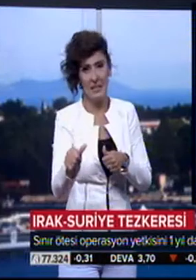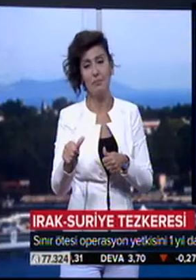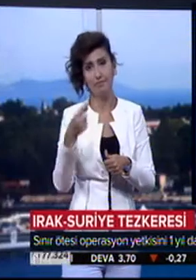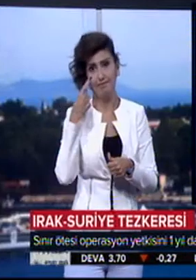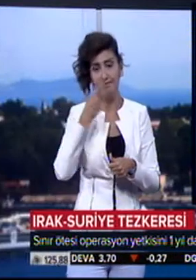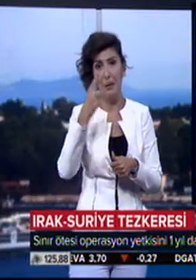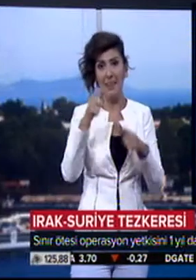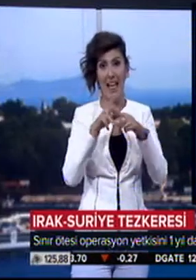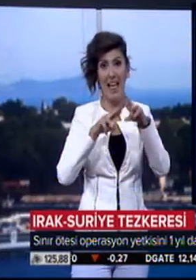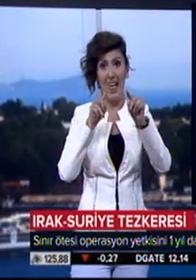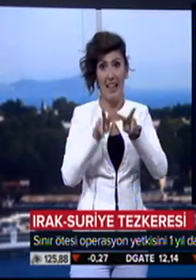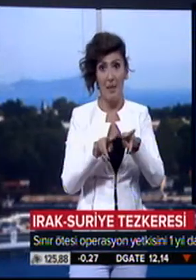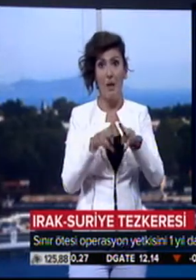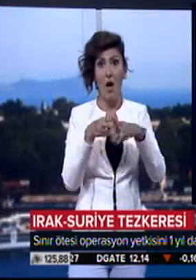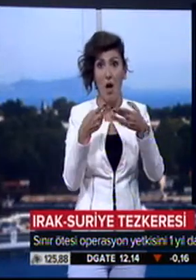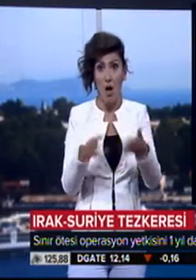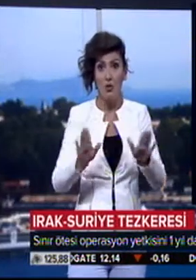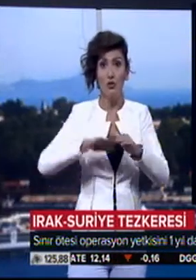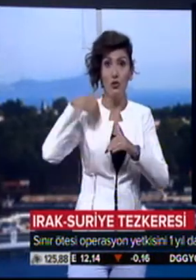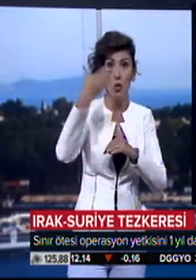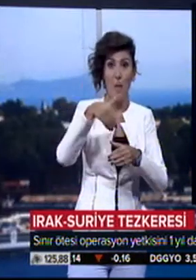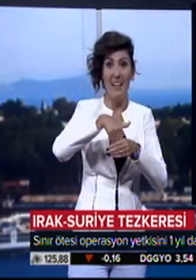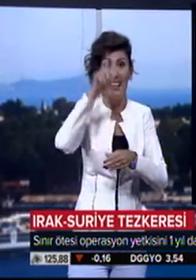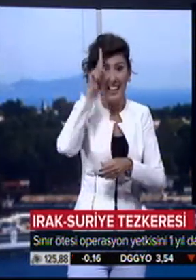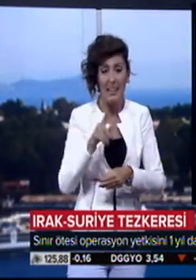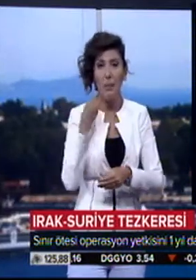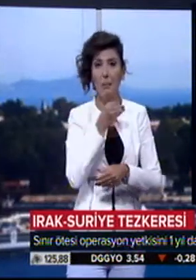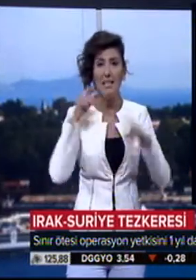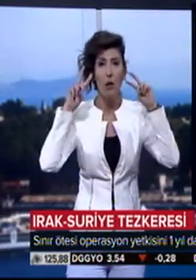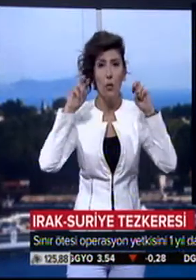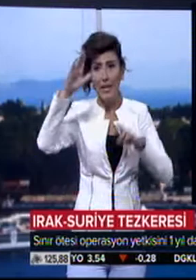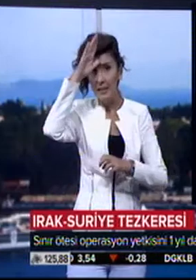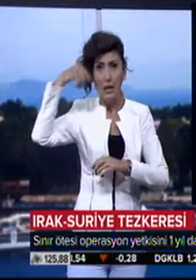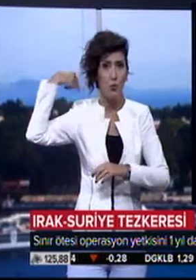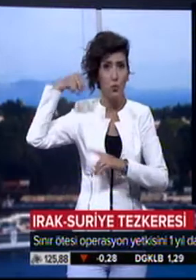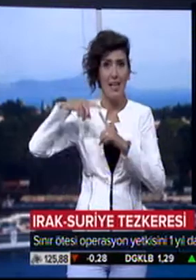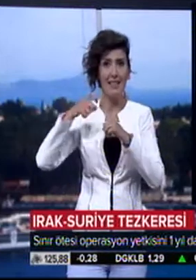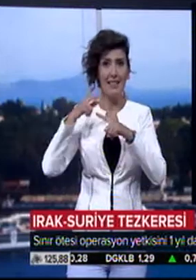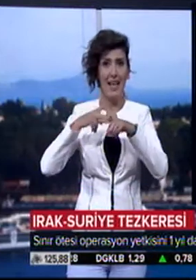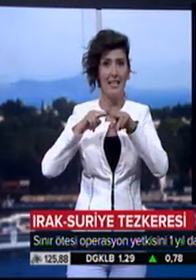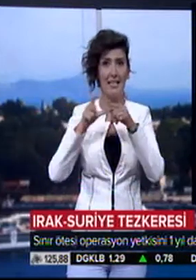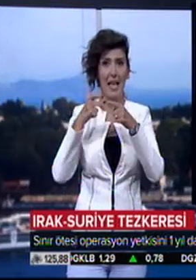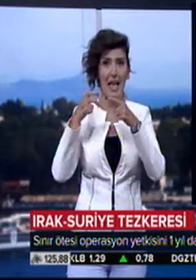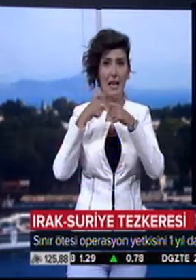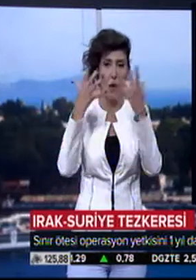1 Ekim'deki açılıştan sonra meclisin ilk mesai konusu Irak-Suriye tezkeresi olacak.